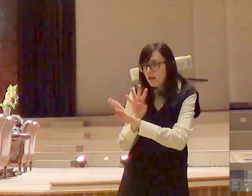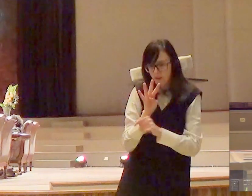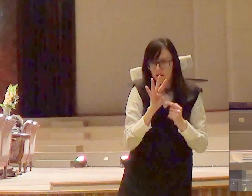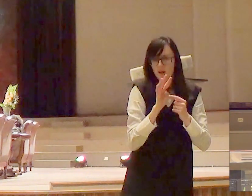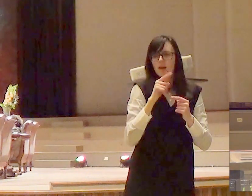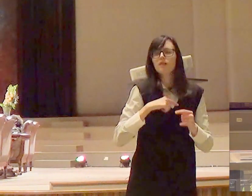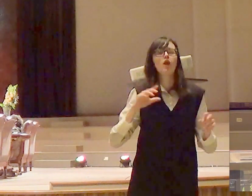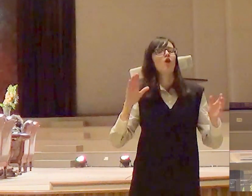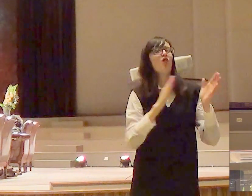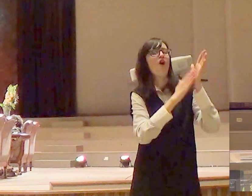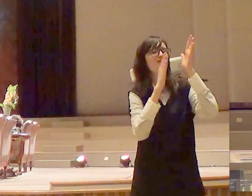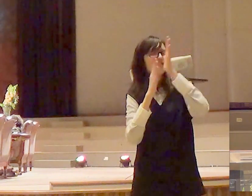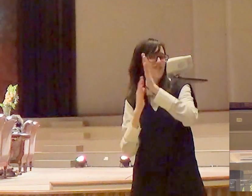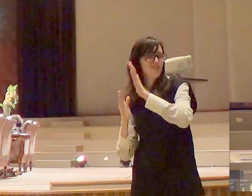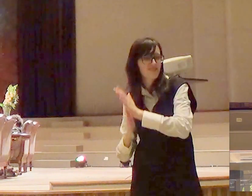unção sobre os filhos de corá